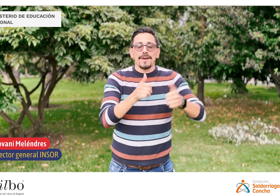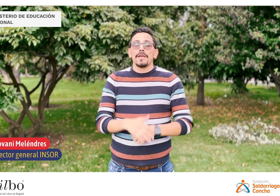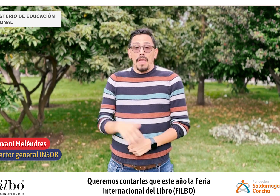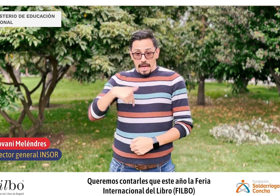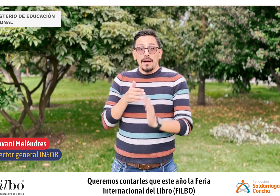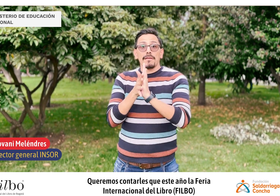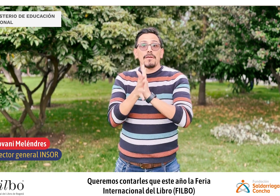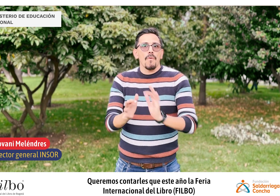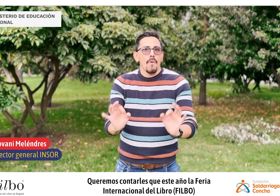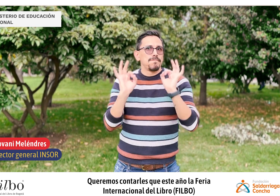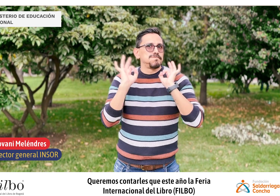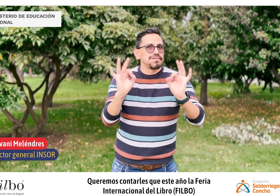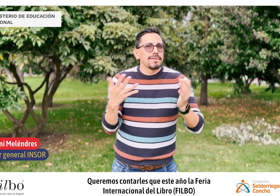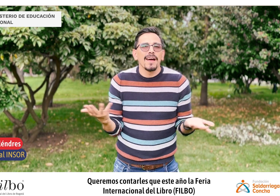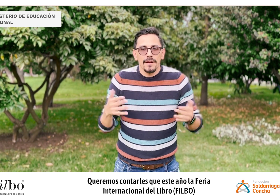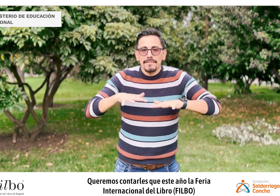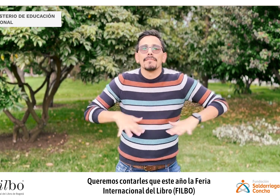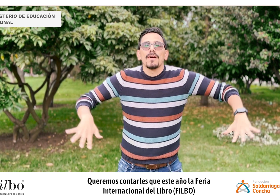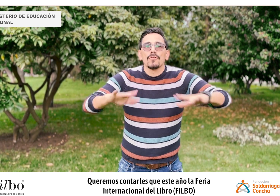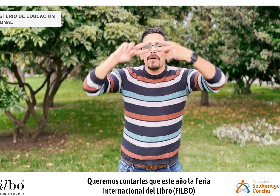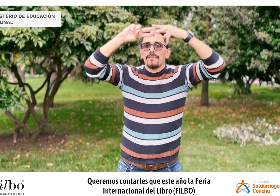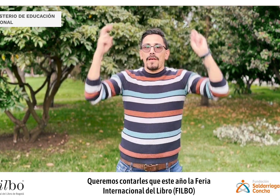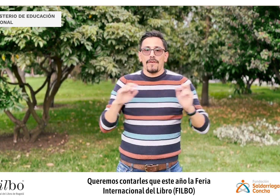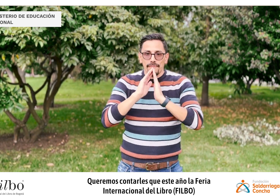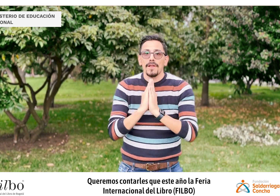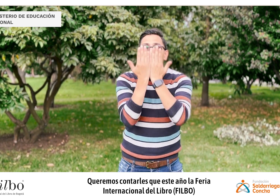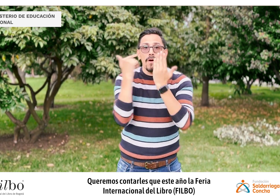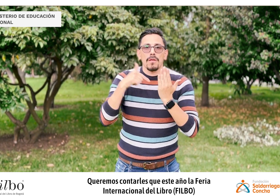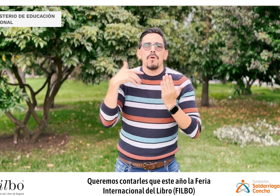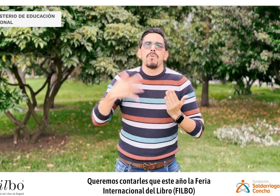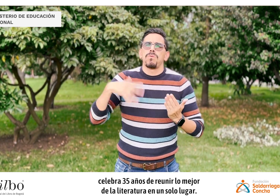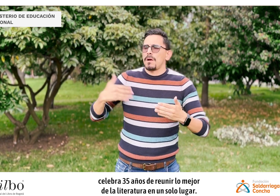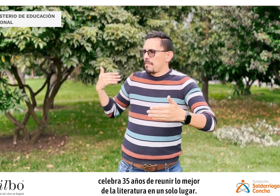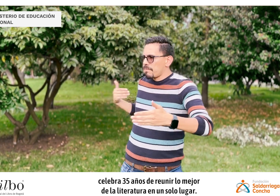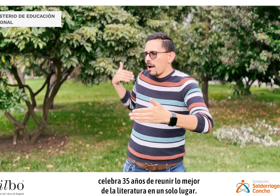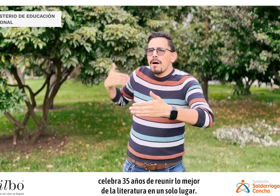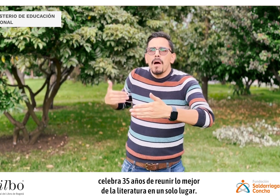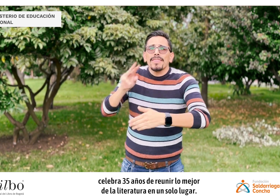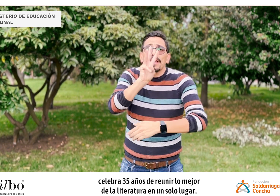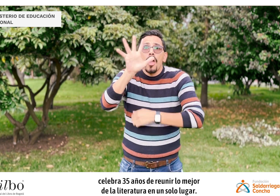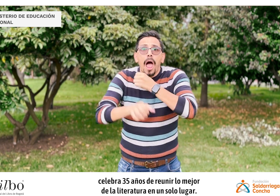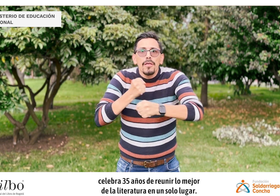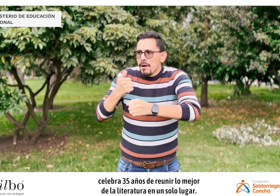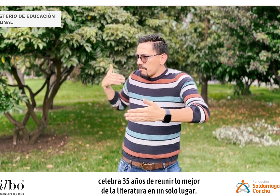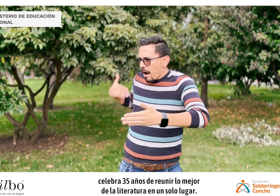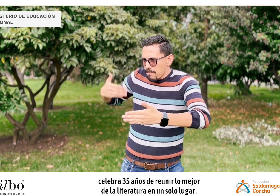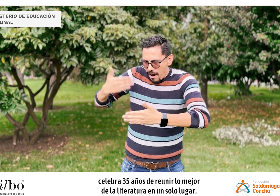Queremos contarles que este año la Feria Internacional del Libro celebra 35 años de reunir lo